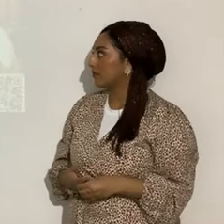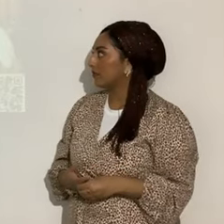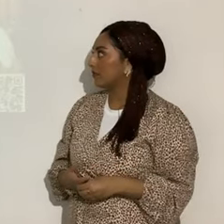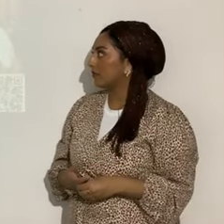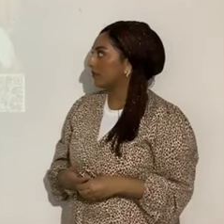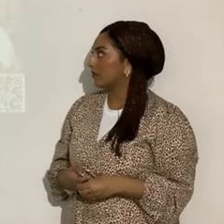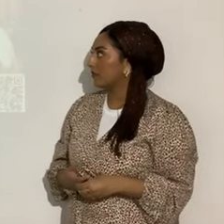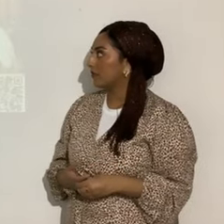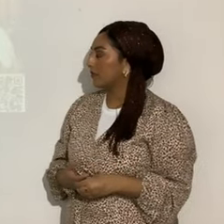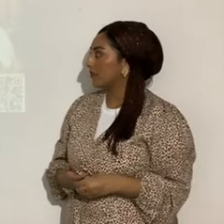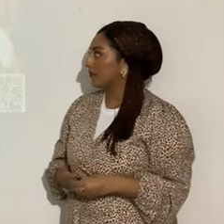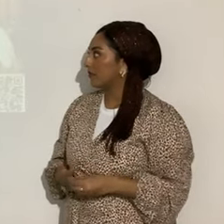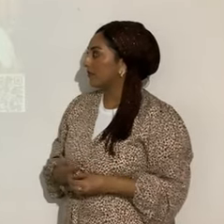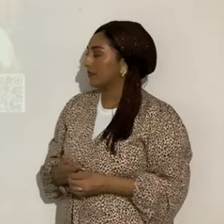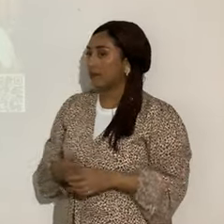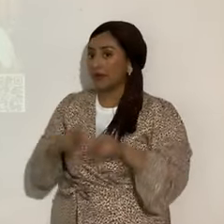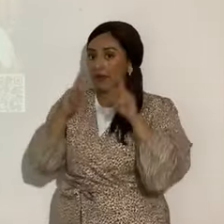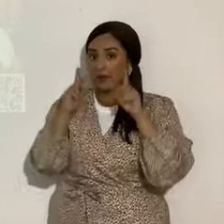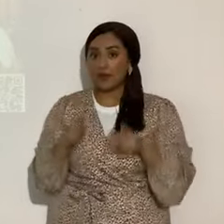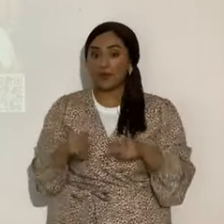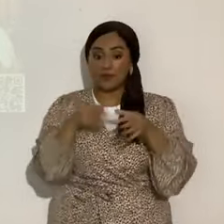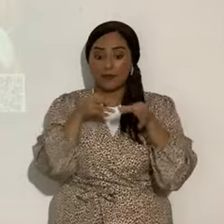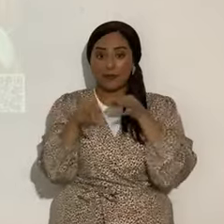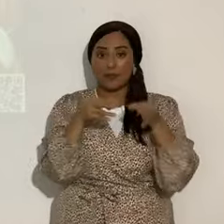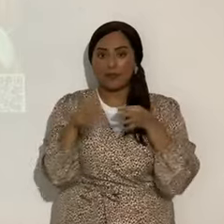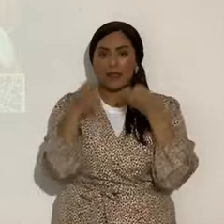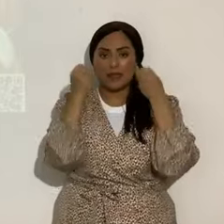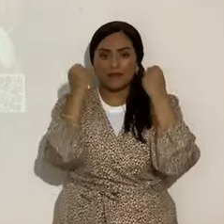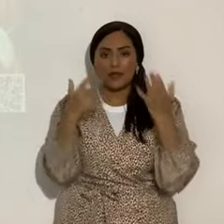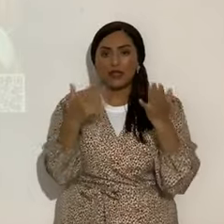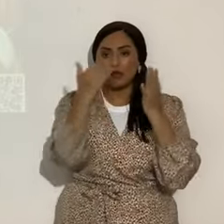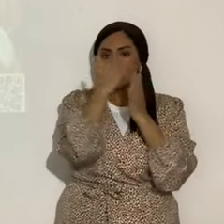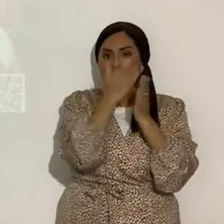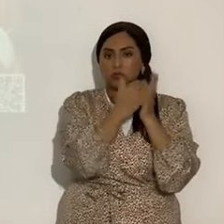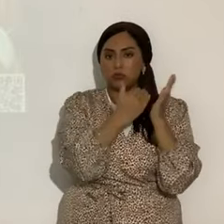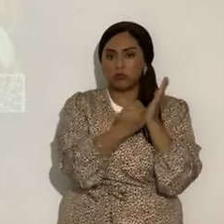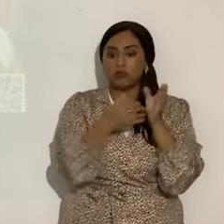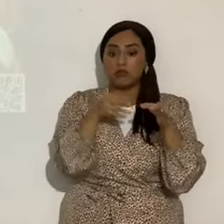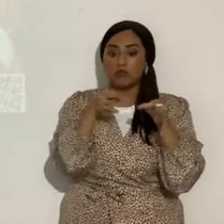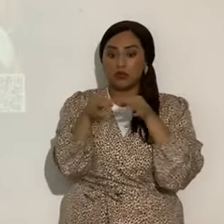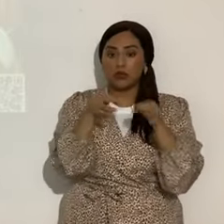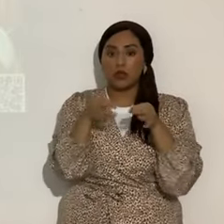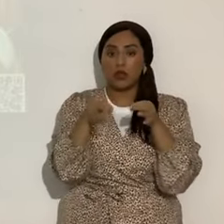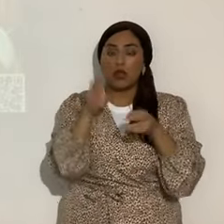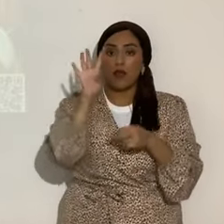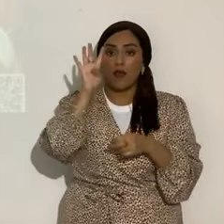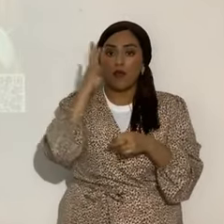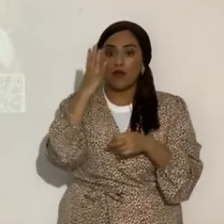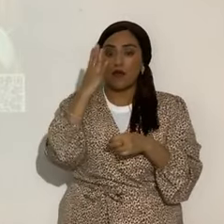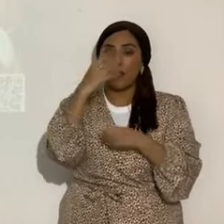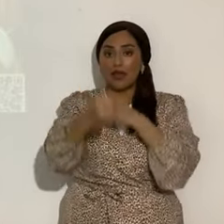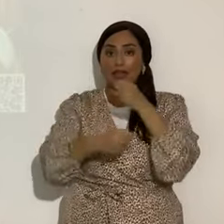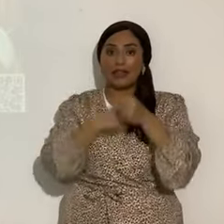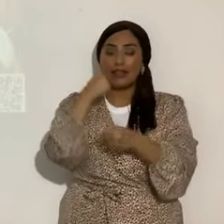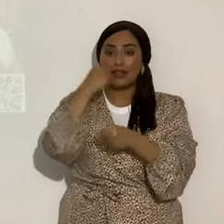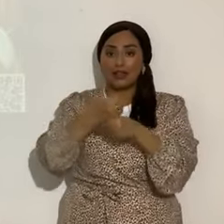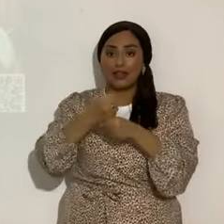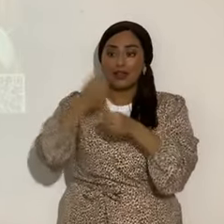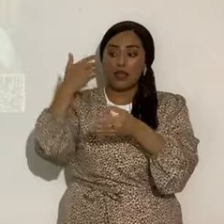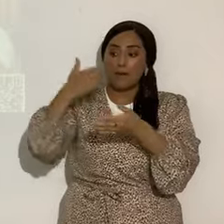historiador Flavio Josefo relata varias cosas, y relata que cuatro años antes, atención a esto, cuatro